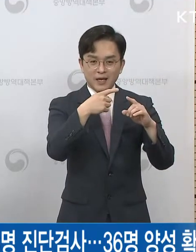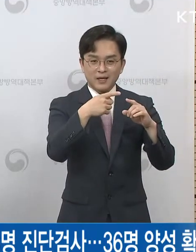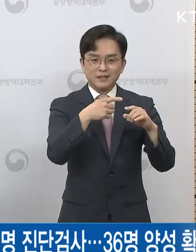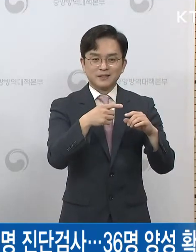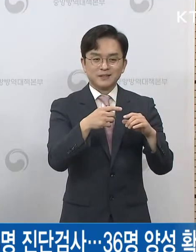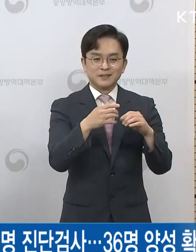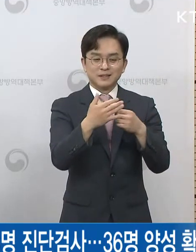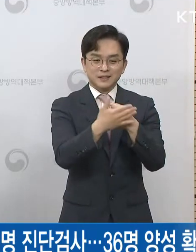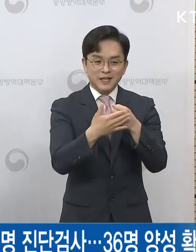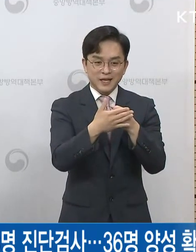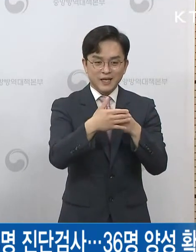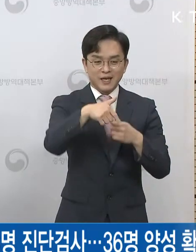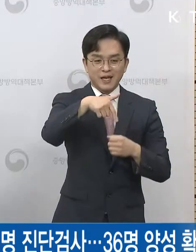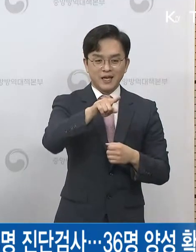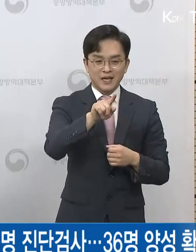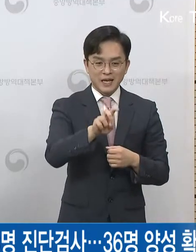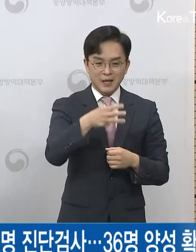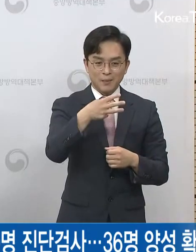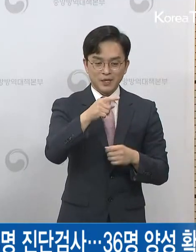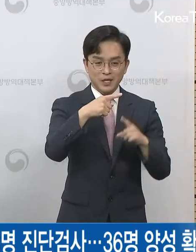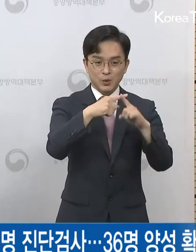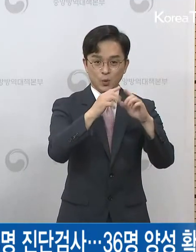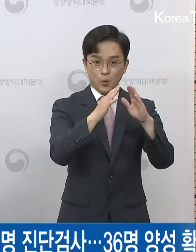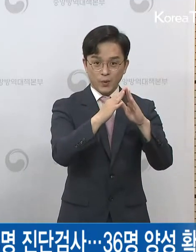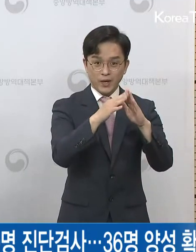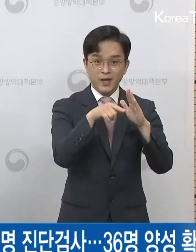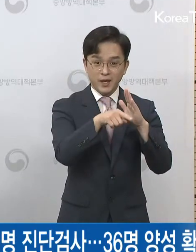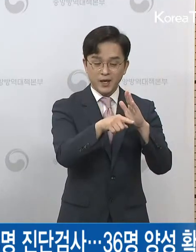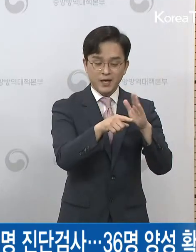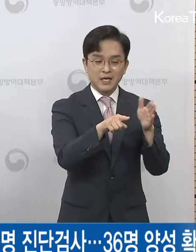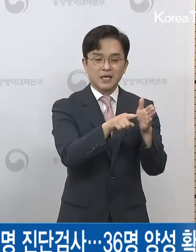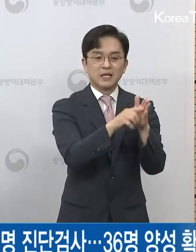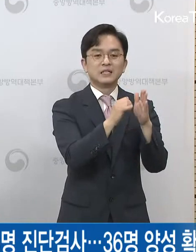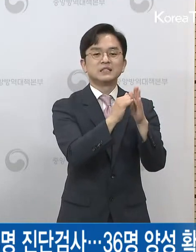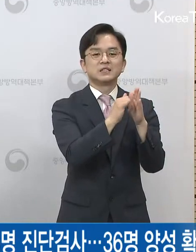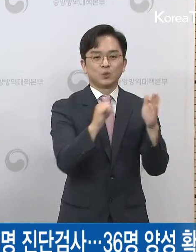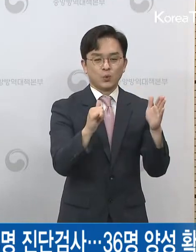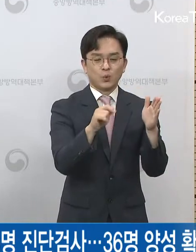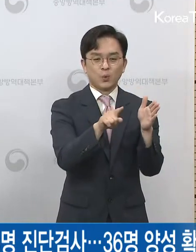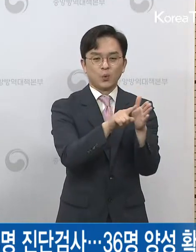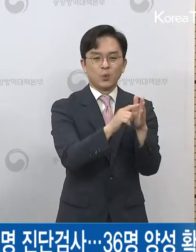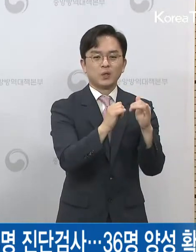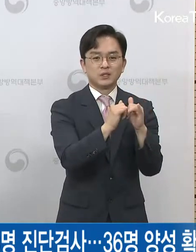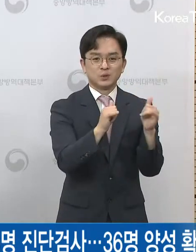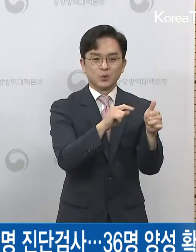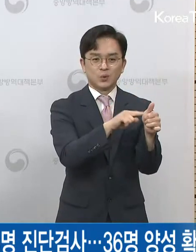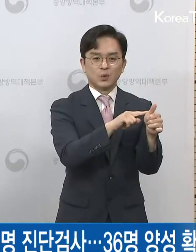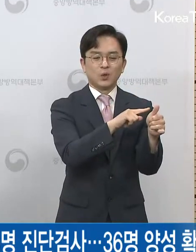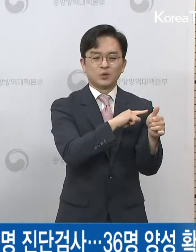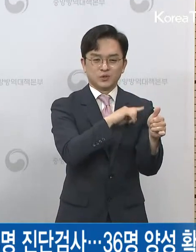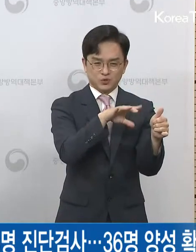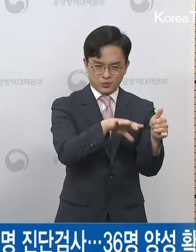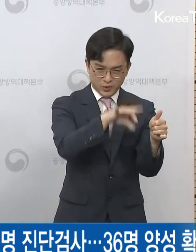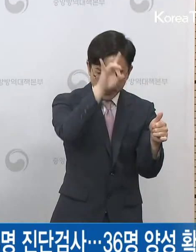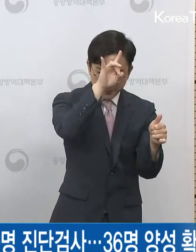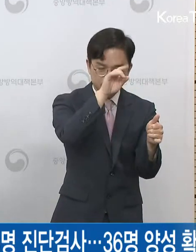은혜감리교회 분이 발견이 됐고 또 한 분은 남양주